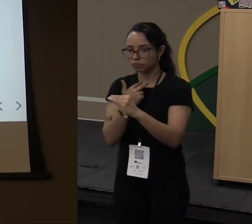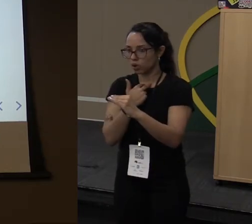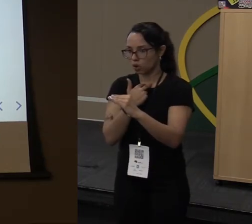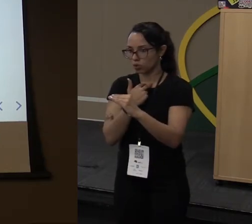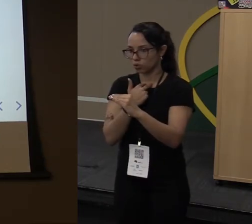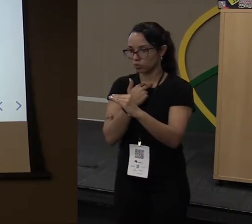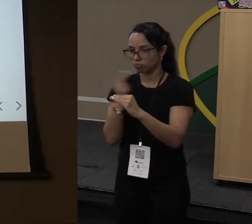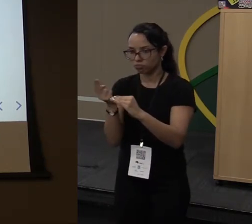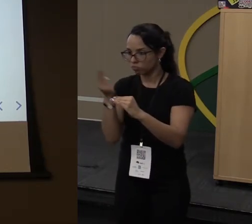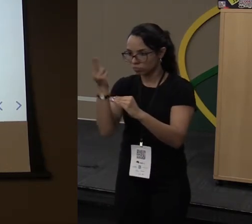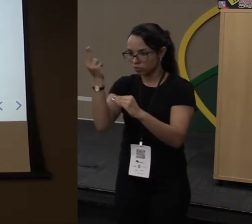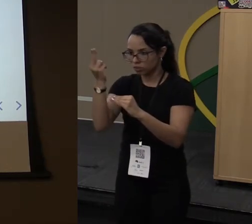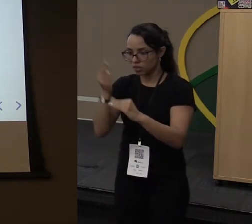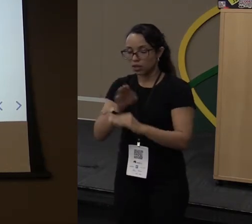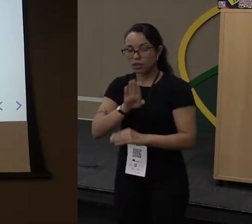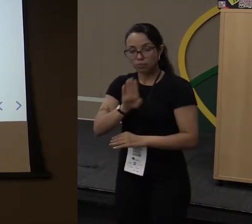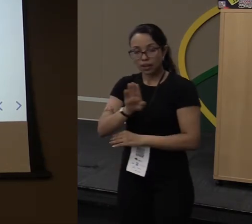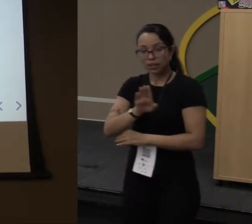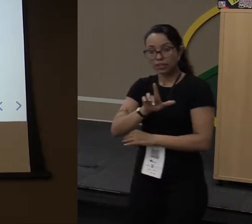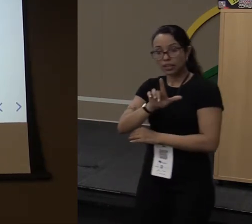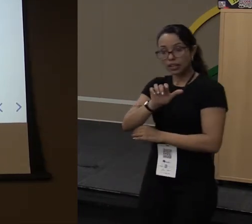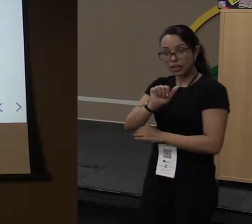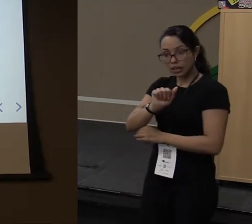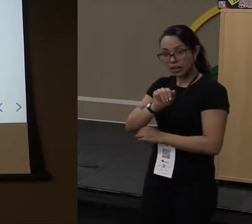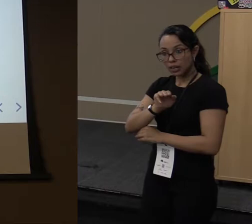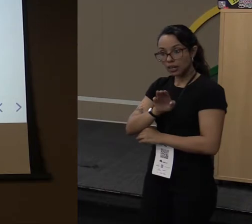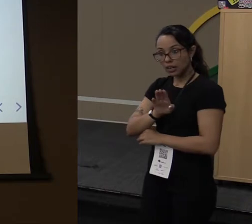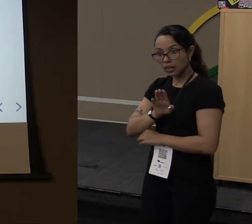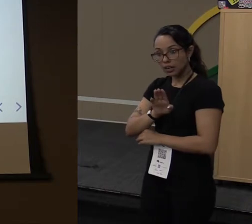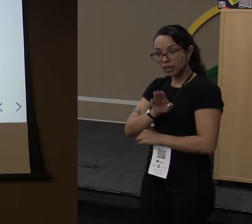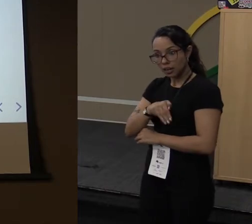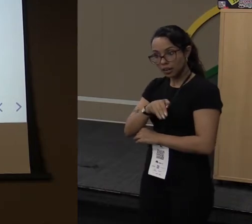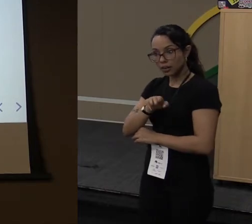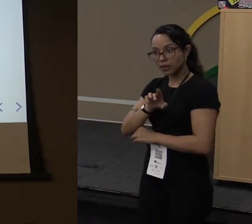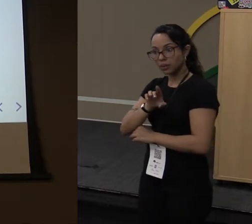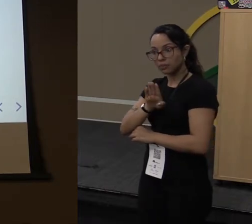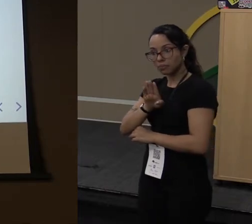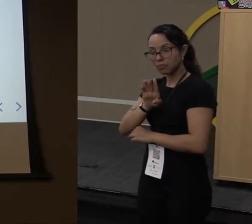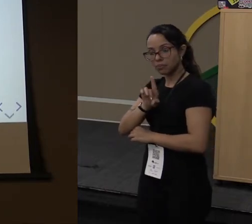Só que as lambdas no Java mudou tudo isso. Agora eu posso. E aí que é brincadeira de ficar gostosa.